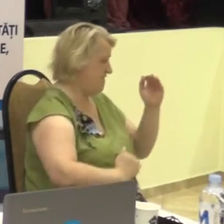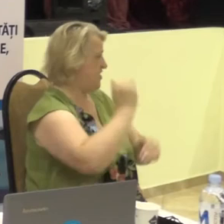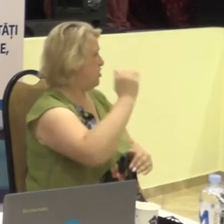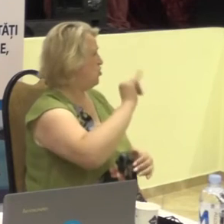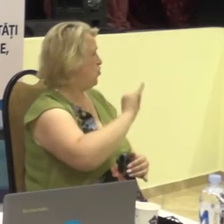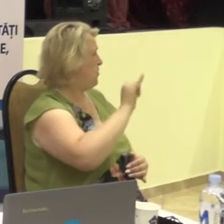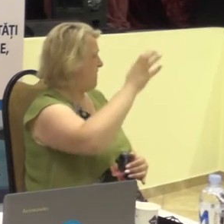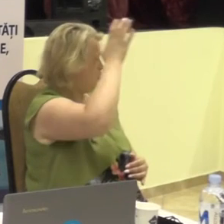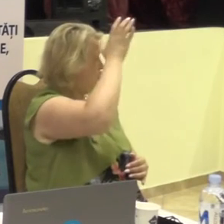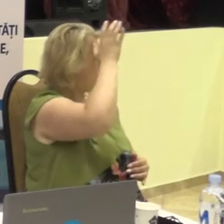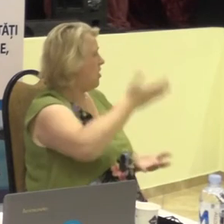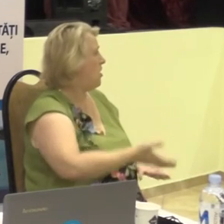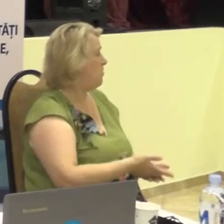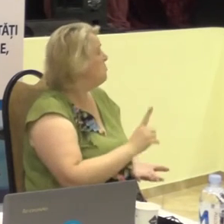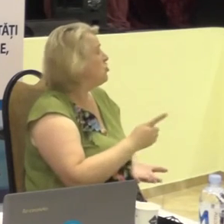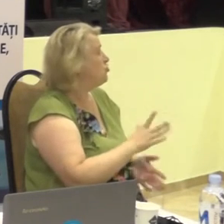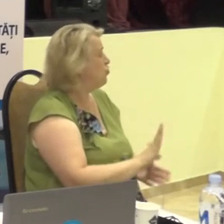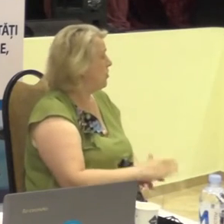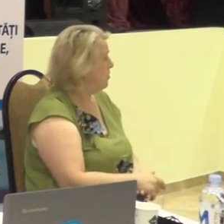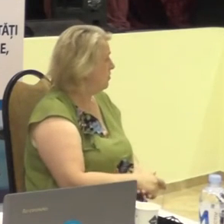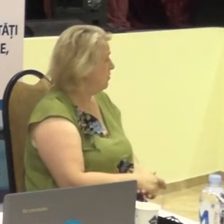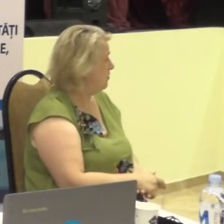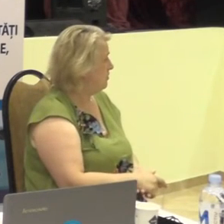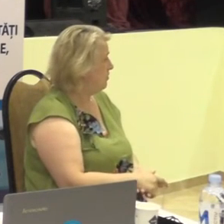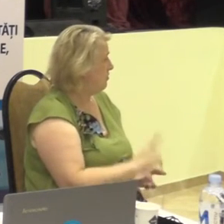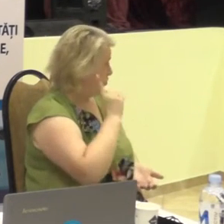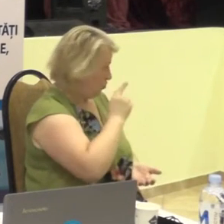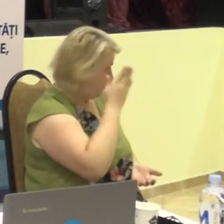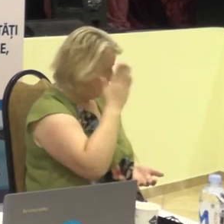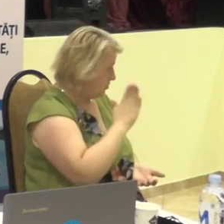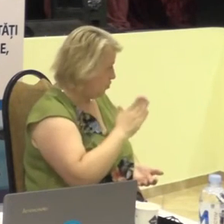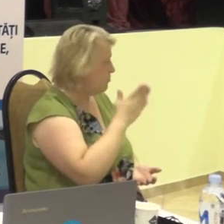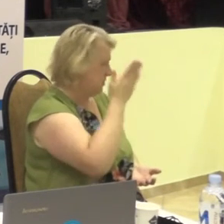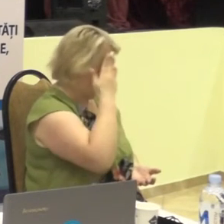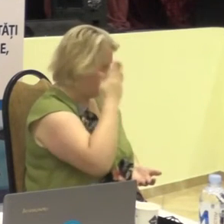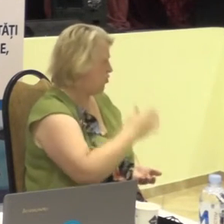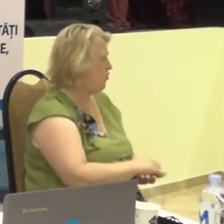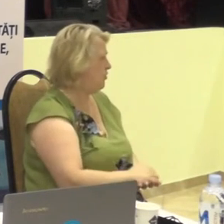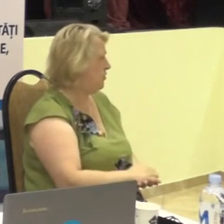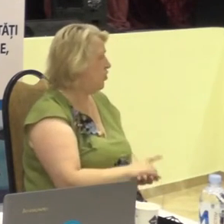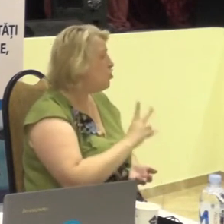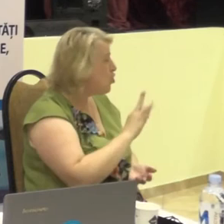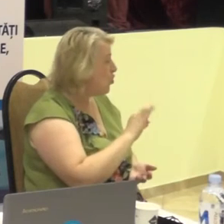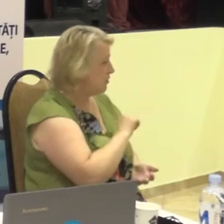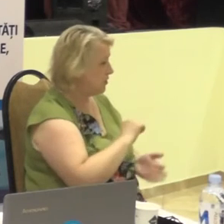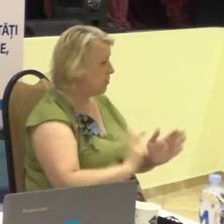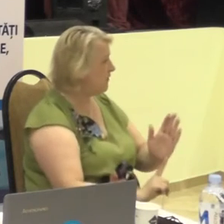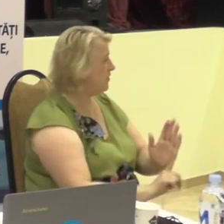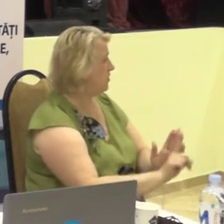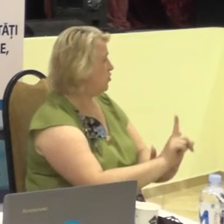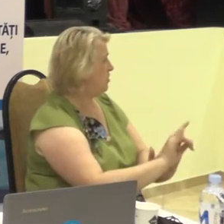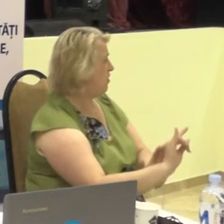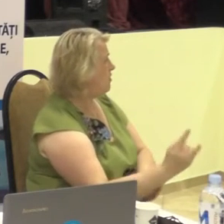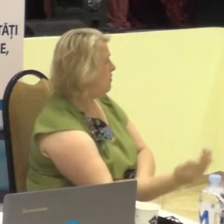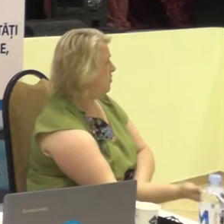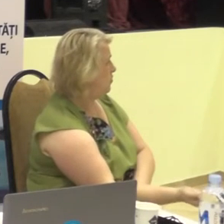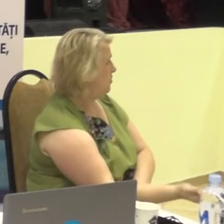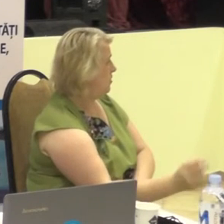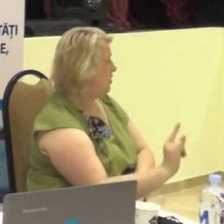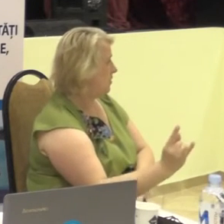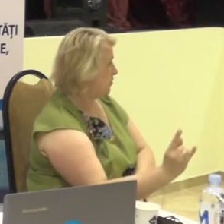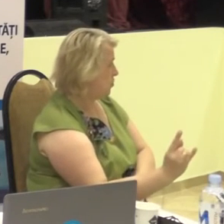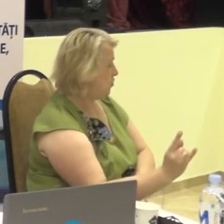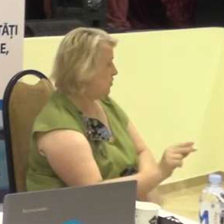De ce nu? Dar de la început, când copilul este